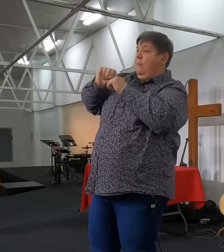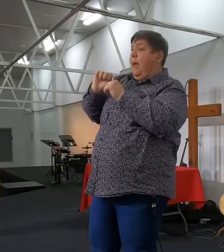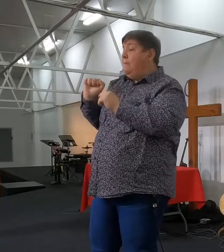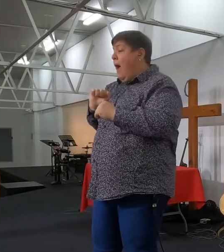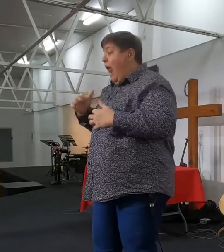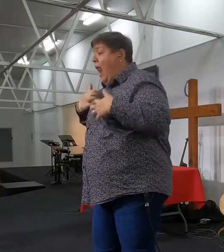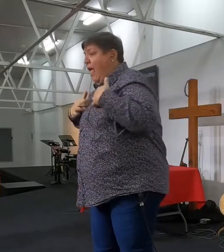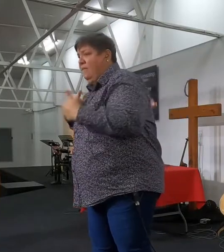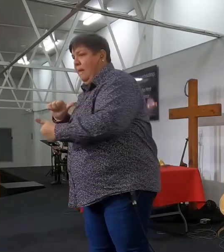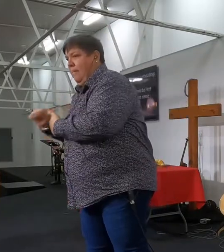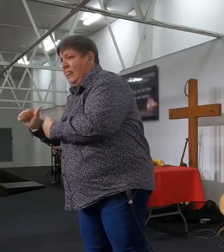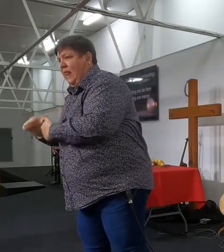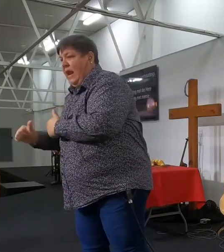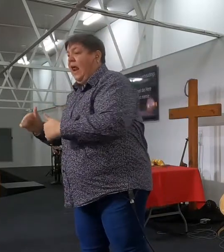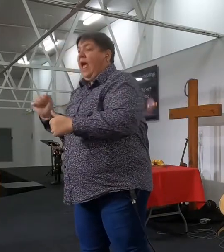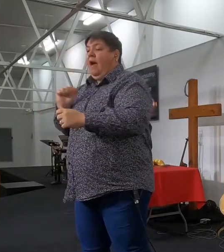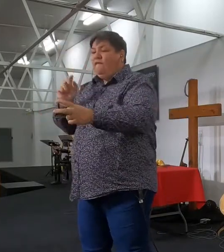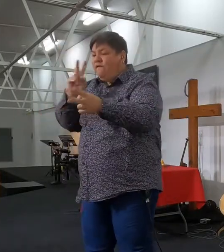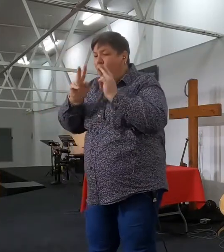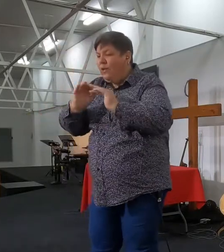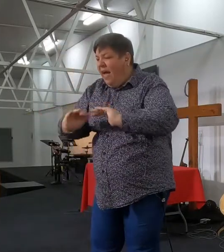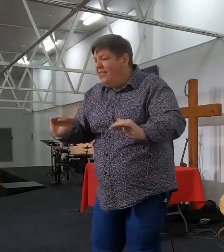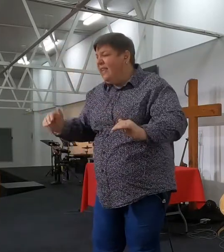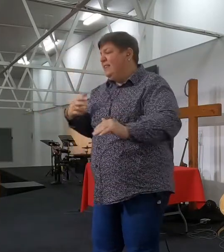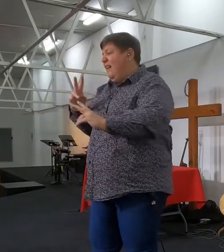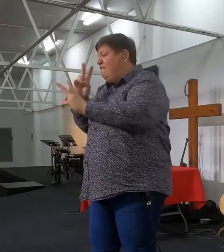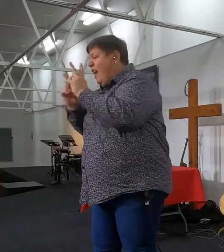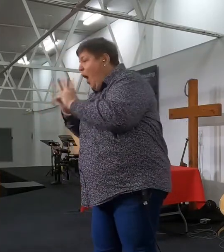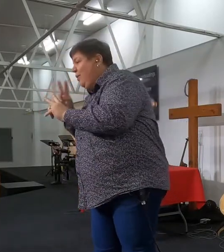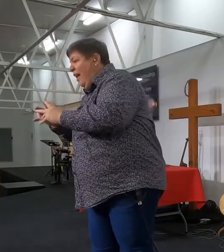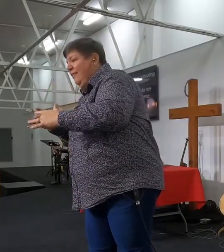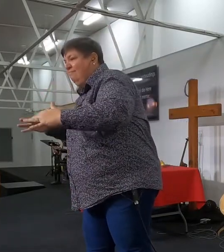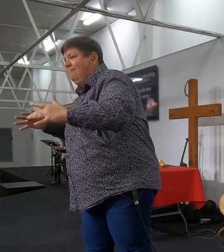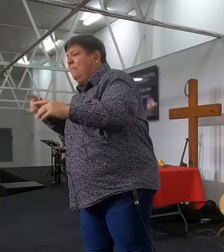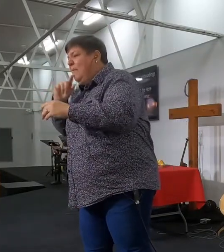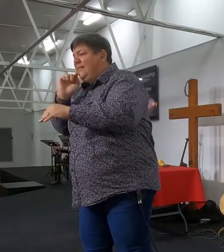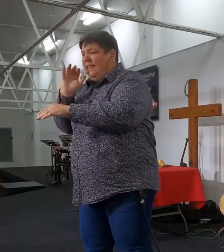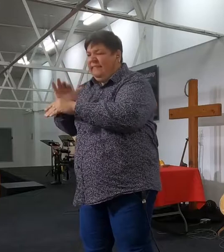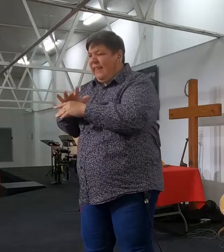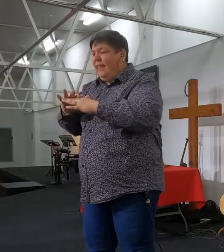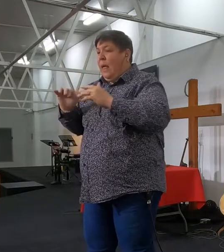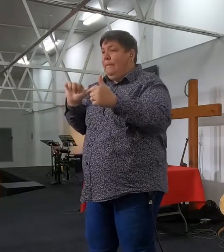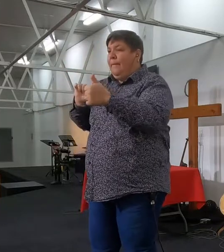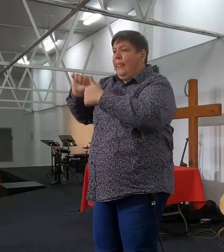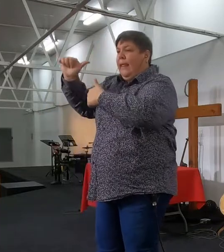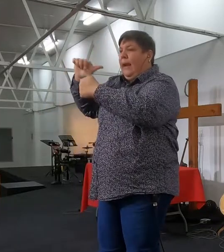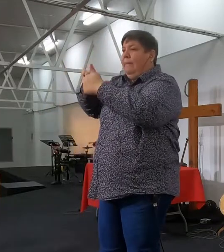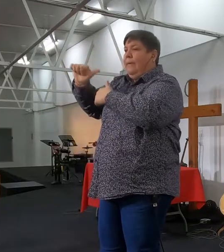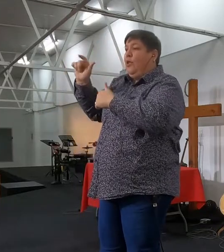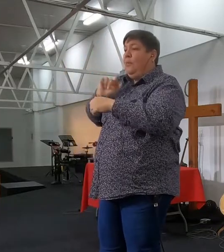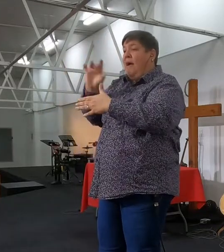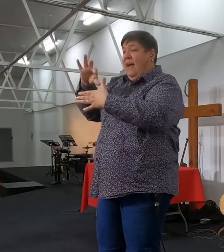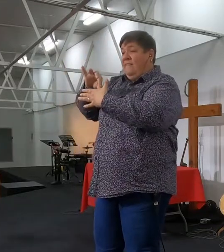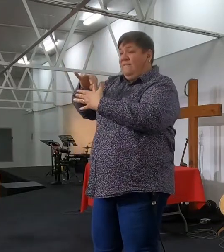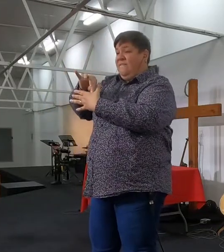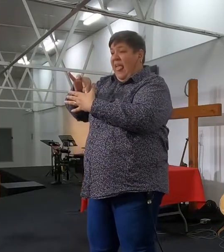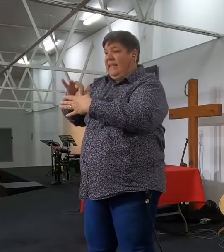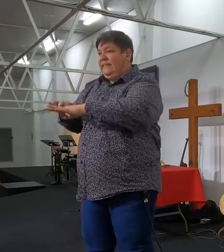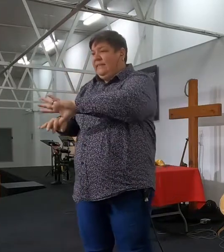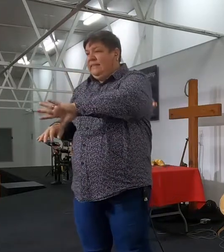met my kinders en met die mense om my. Want ek begin die vlees kruise. Weet, ok, ek praat nie nou van vervolging nie. Hoor, as jy Jezus